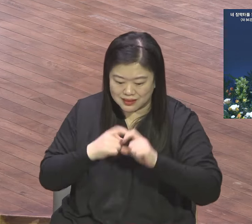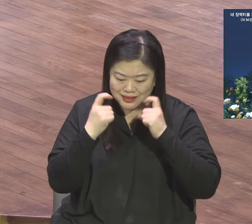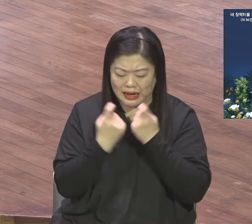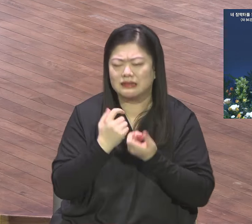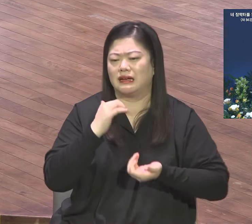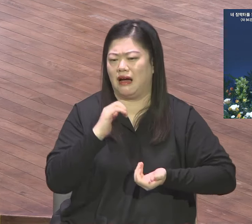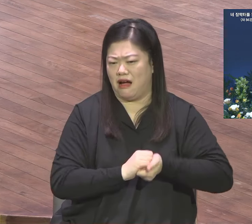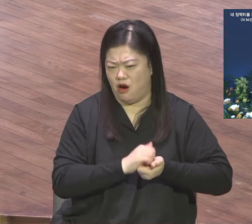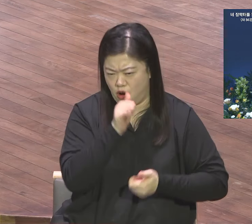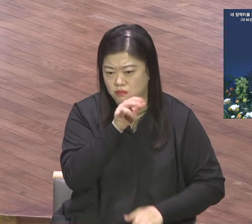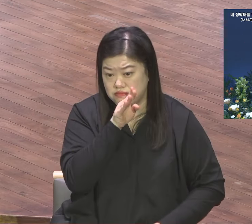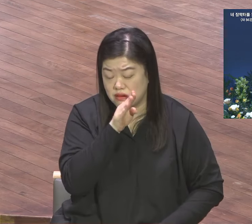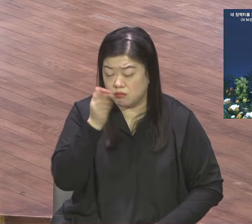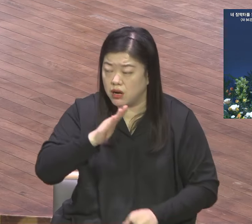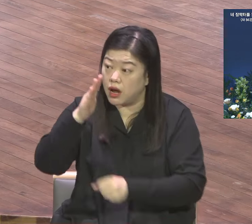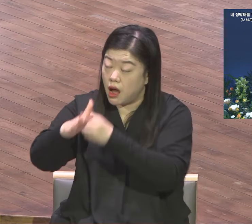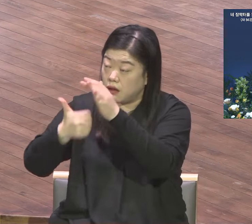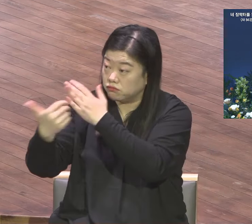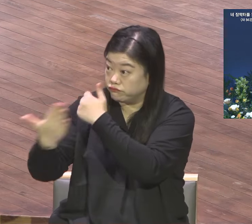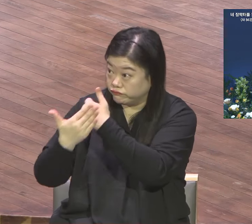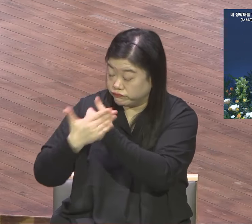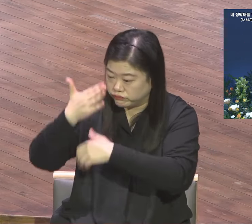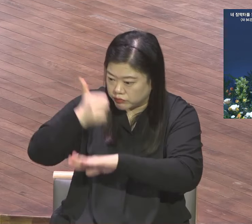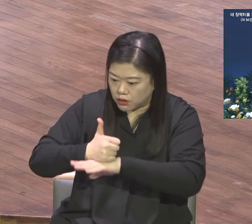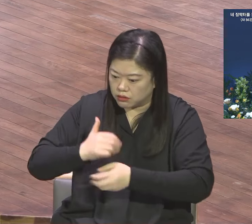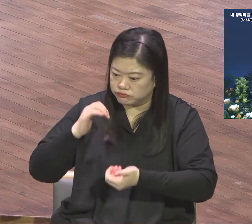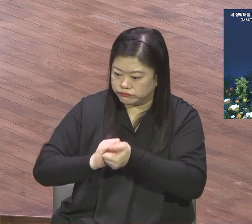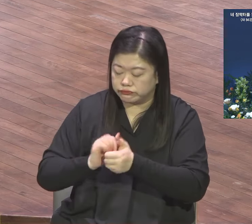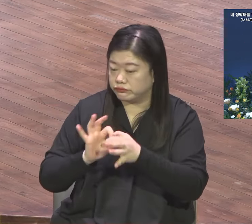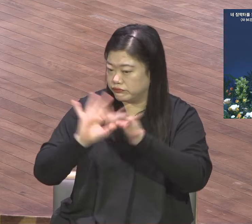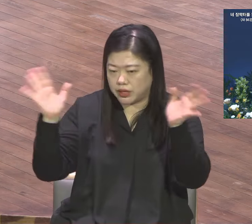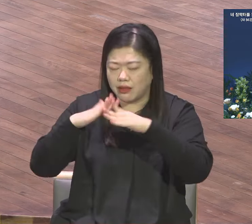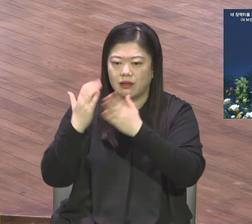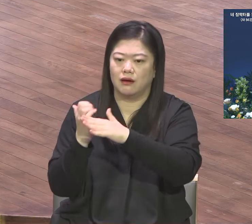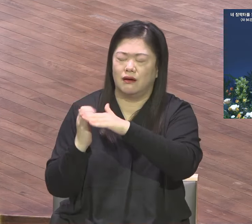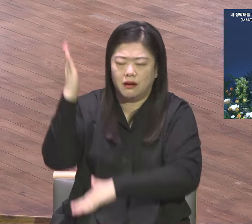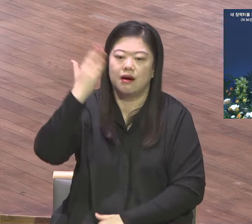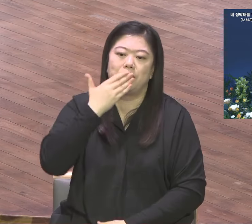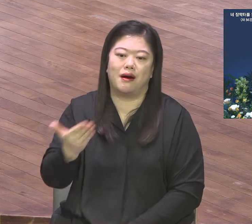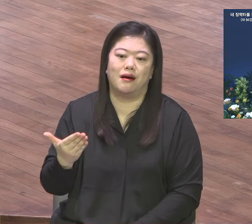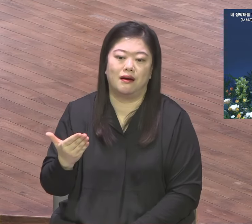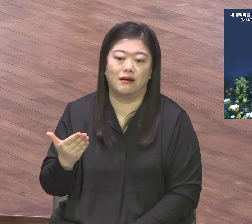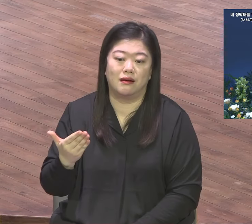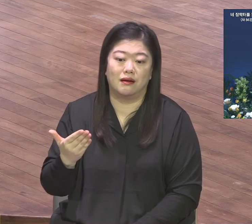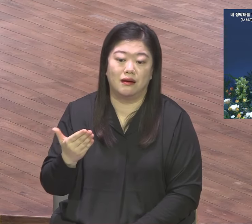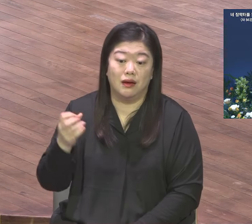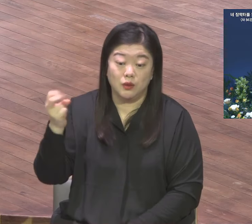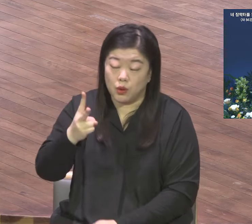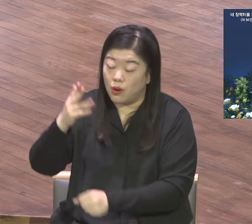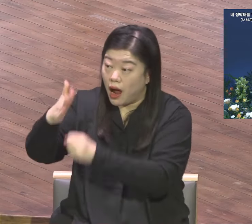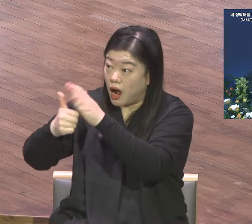나를 넘어서 내 수준 능력 넘어서 25 영혼의 인생 작품을 만드는 삶을 살게 된다.